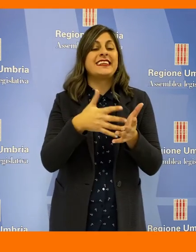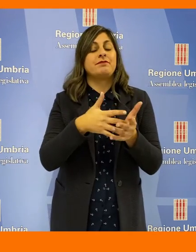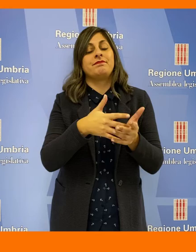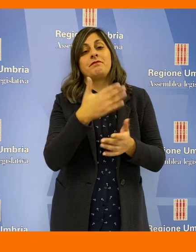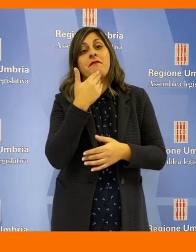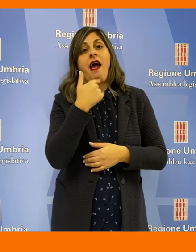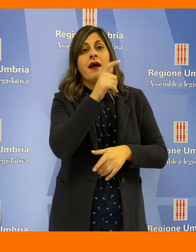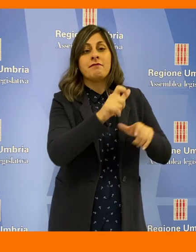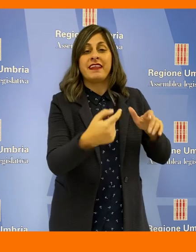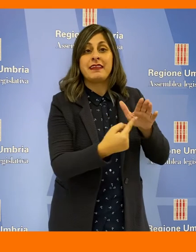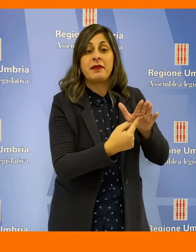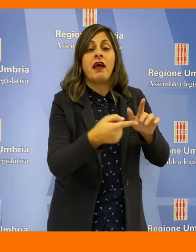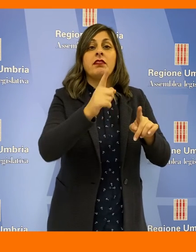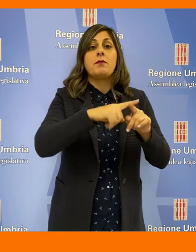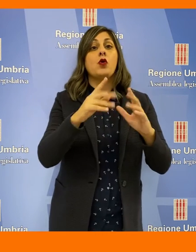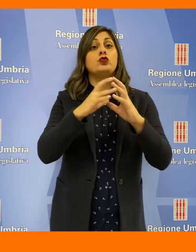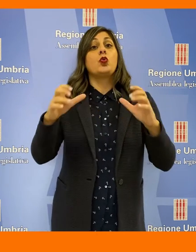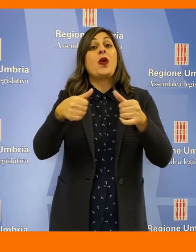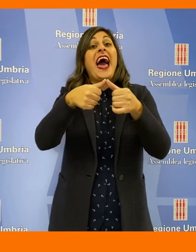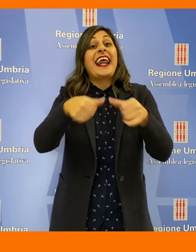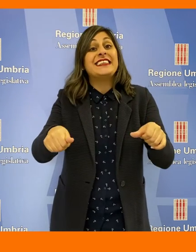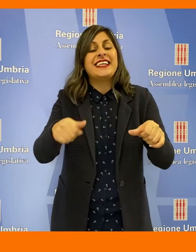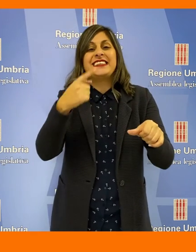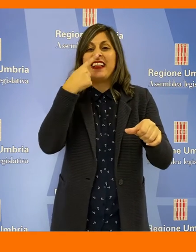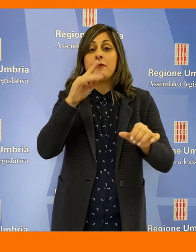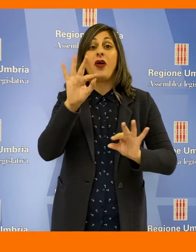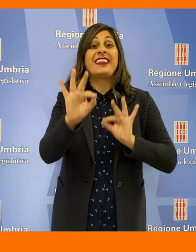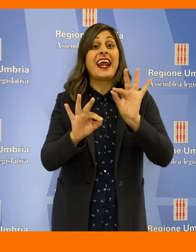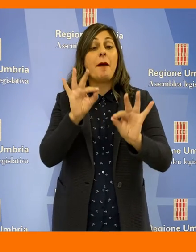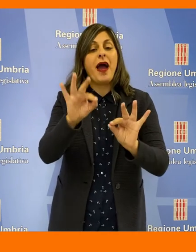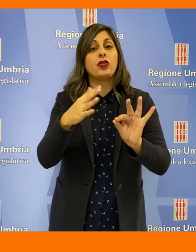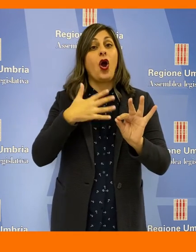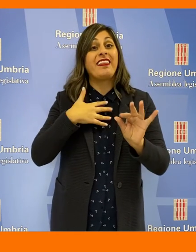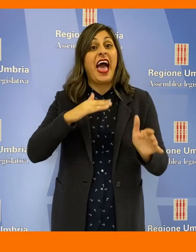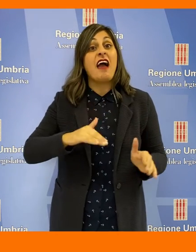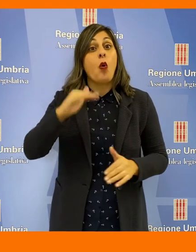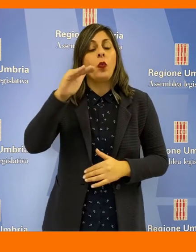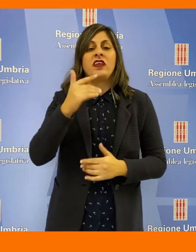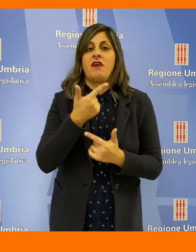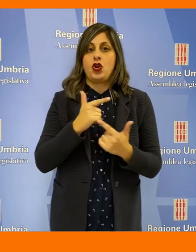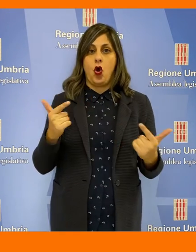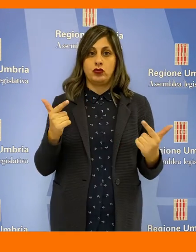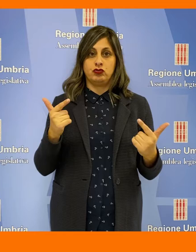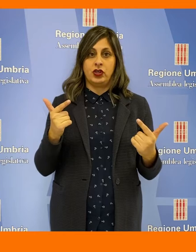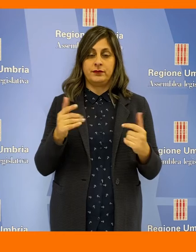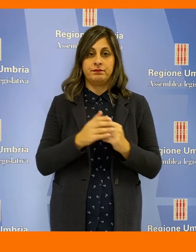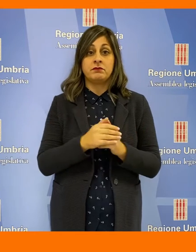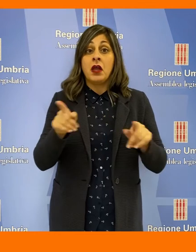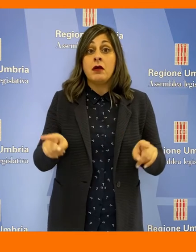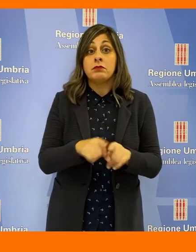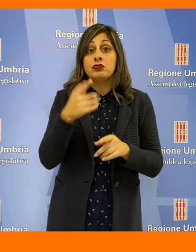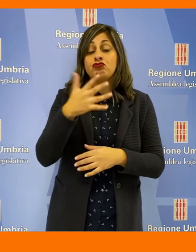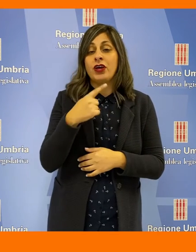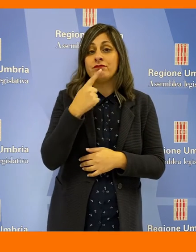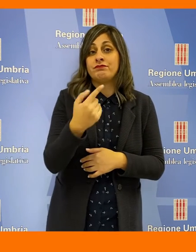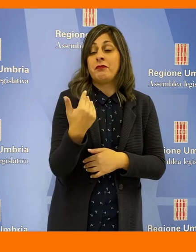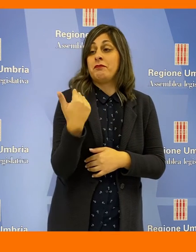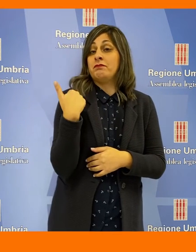servizi e l'assenza di strutture residenziali di tipo terapeutico per l'età evolutiva. Come già accaduto nel corso della precedente